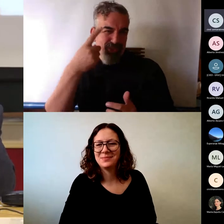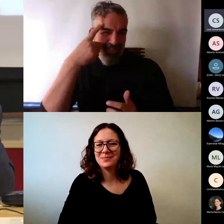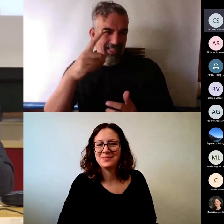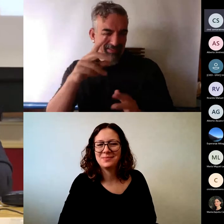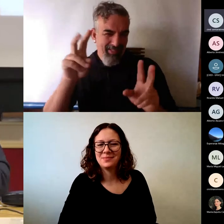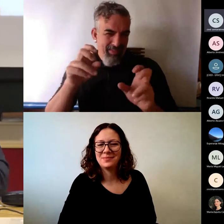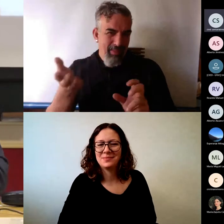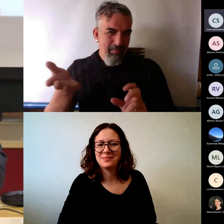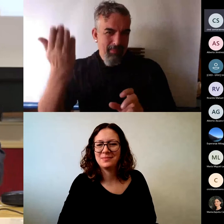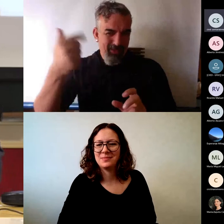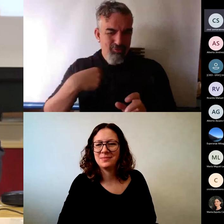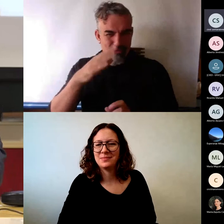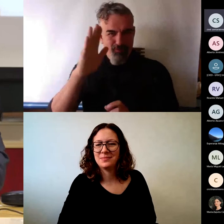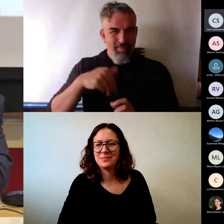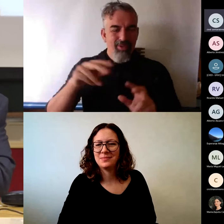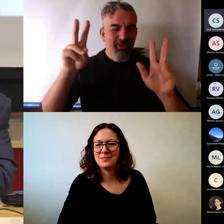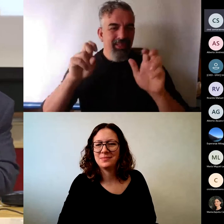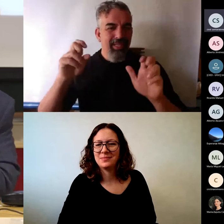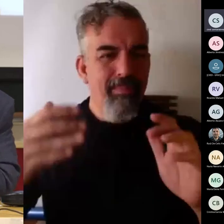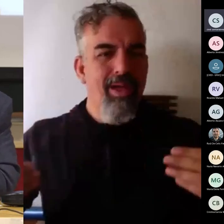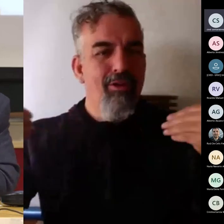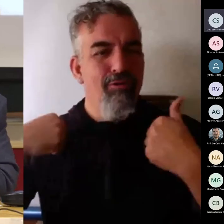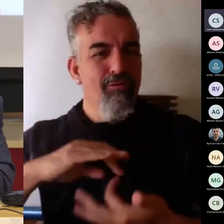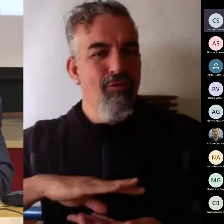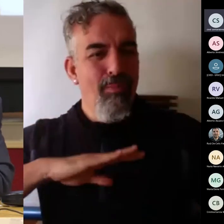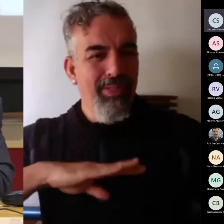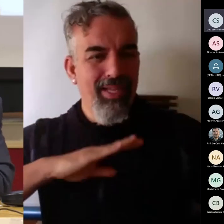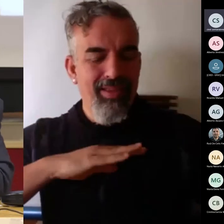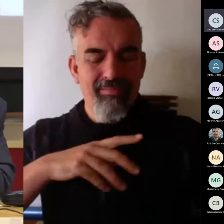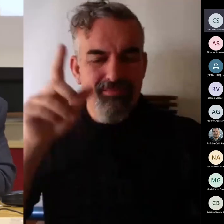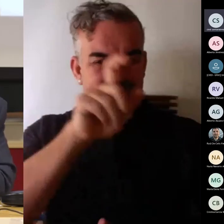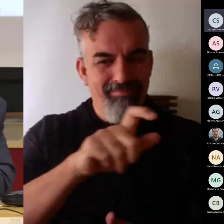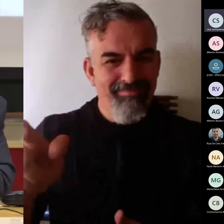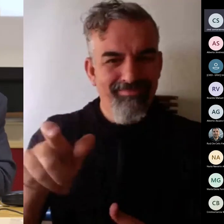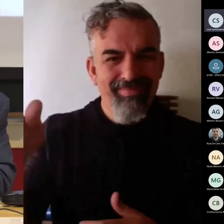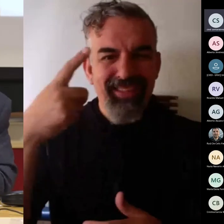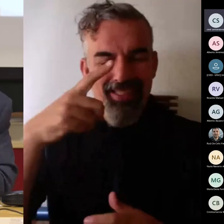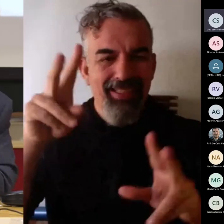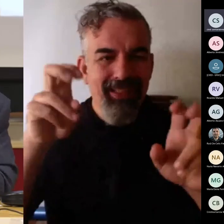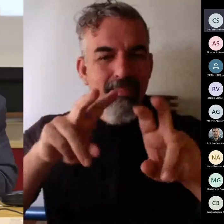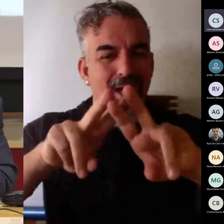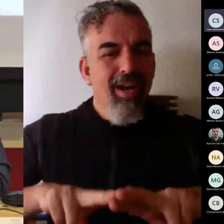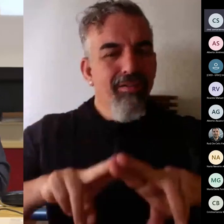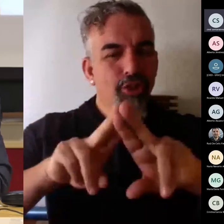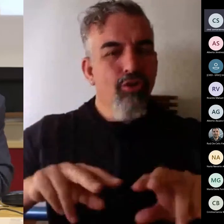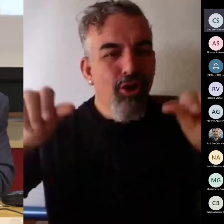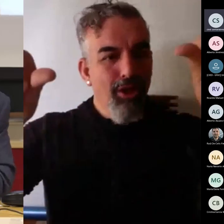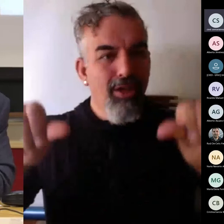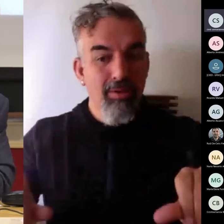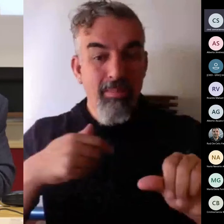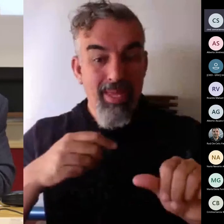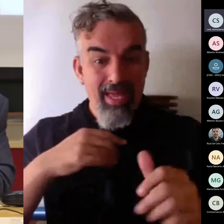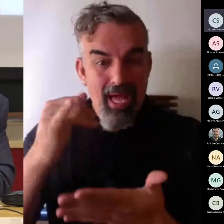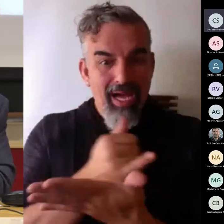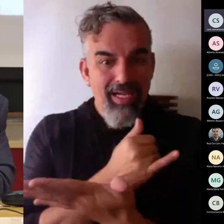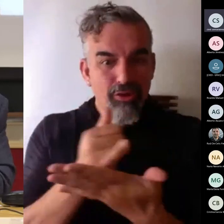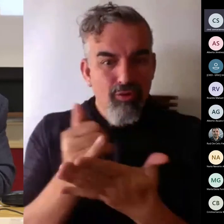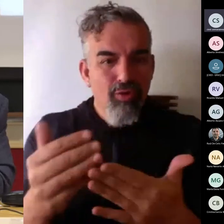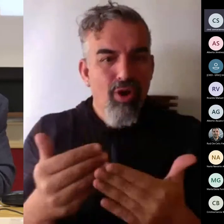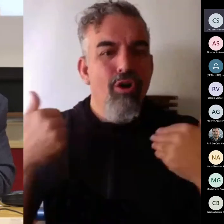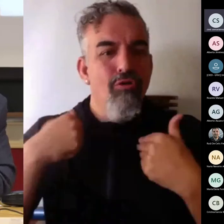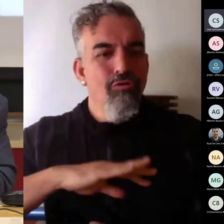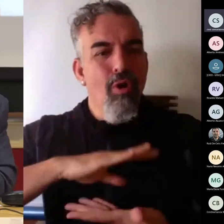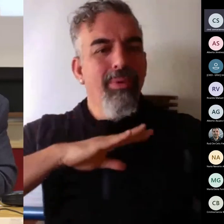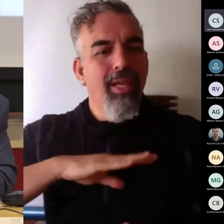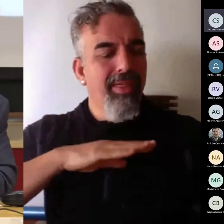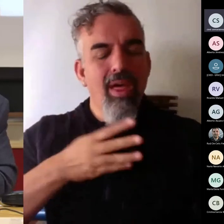de muchas revisiones de títulos y es que las competencias que yo tengo puesta en mi asignatura tienen que ser evaluables si no